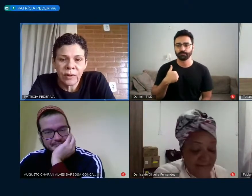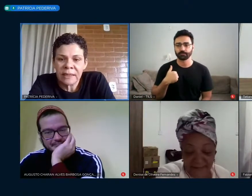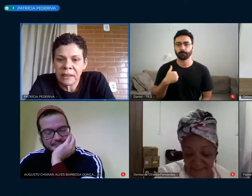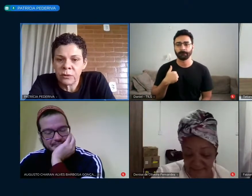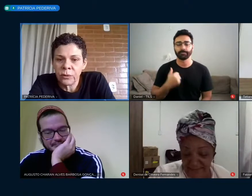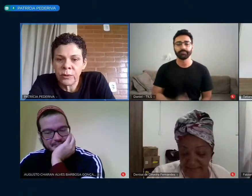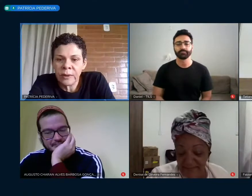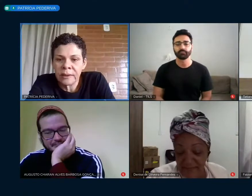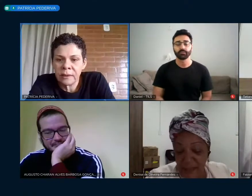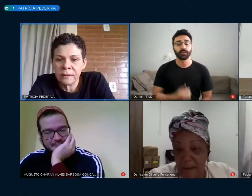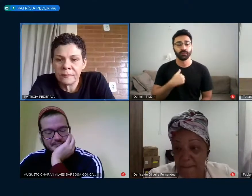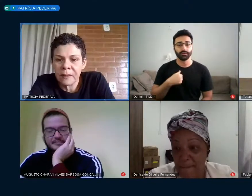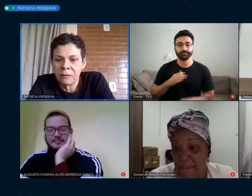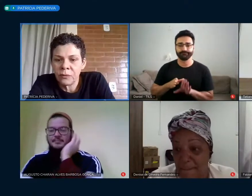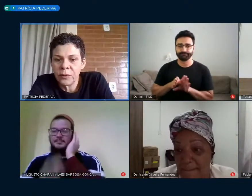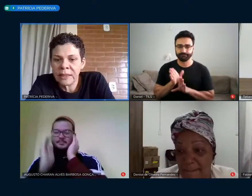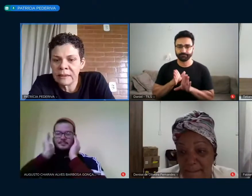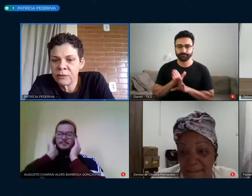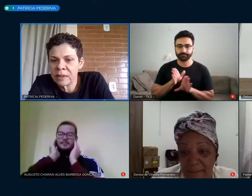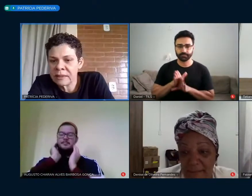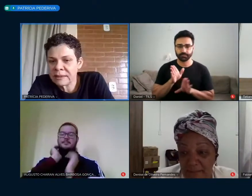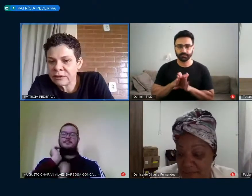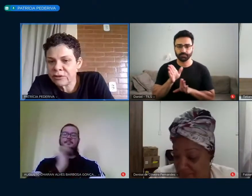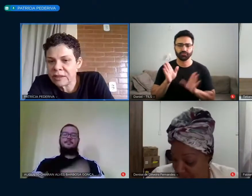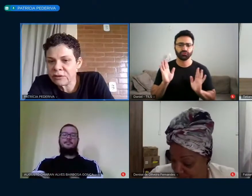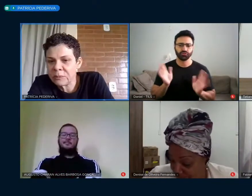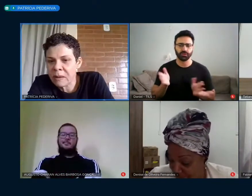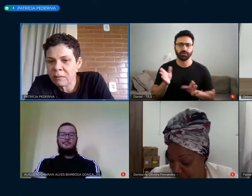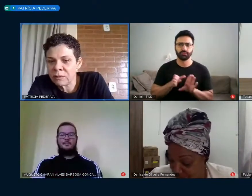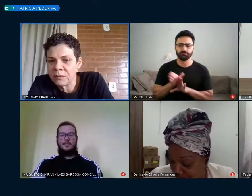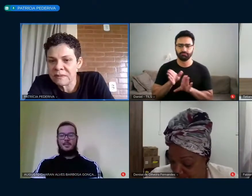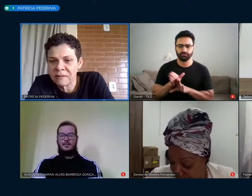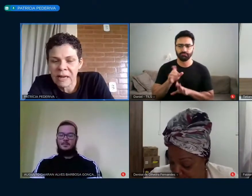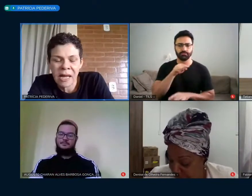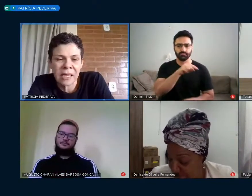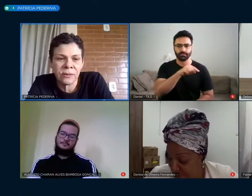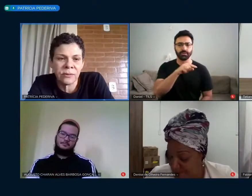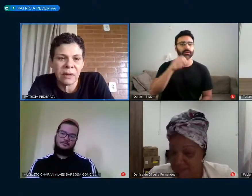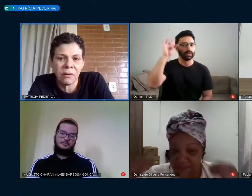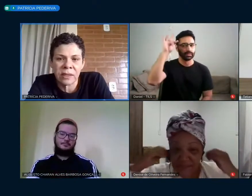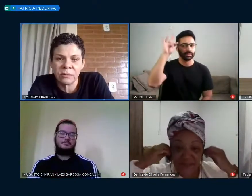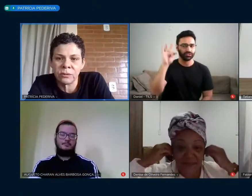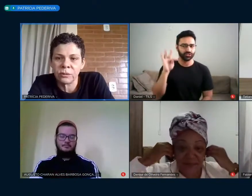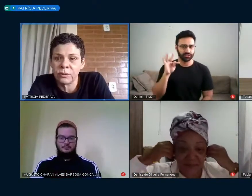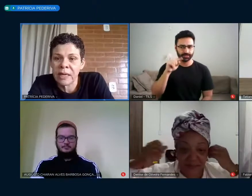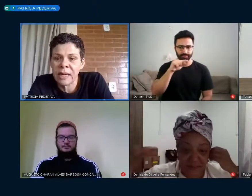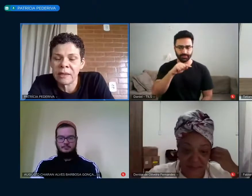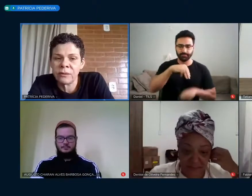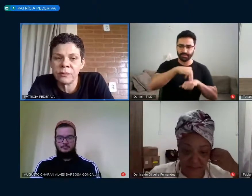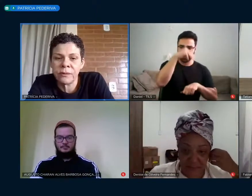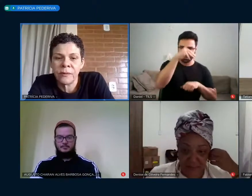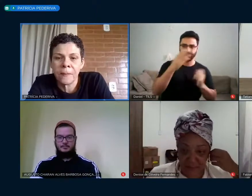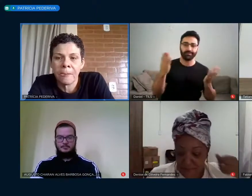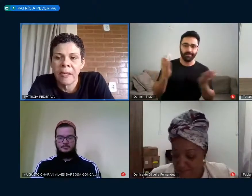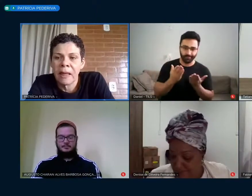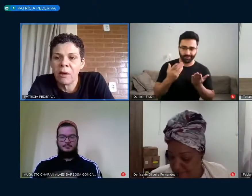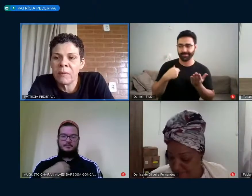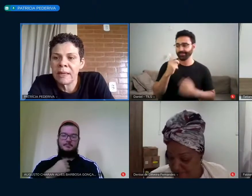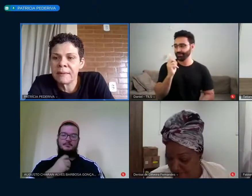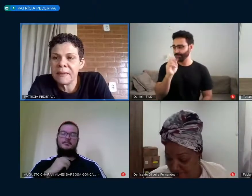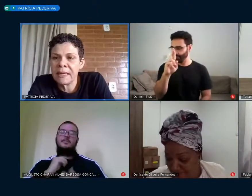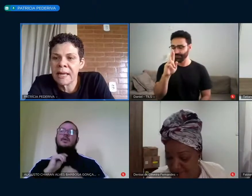Eu sou orientadora, fui orientadora da Tatiana de Paula no mestrado, agora no doutorado.